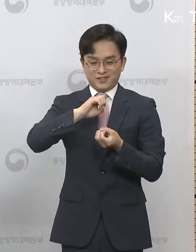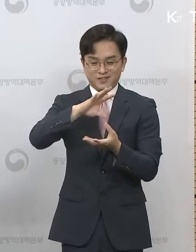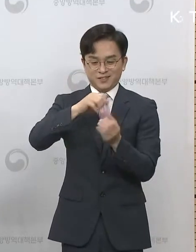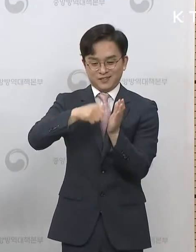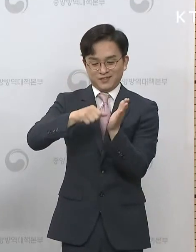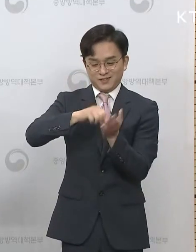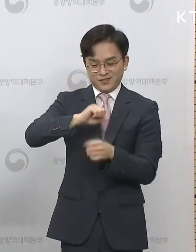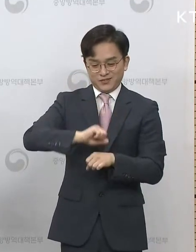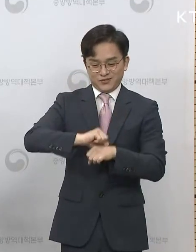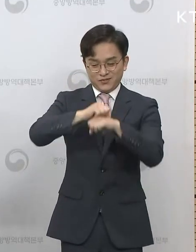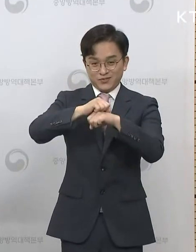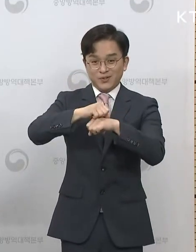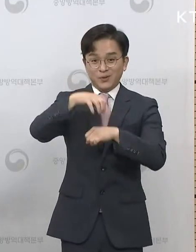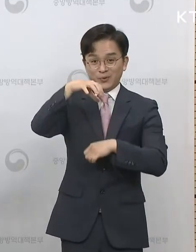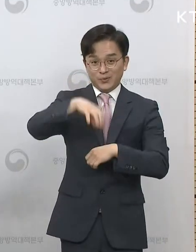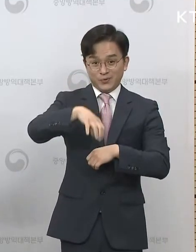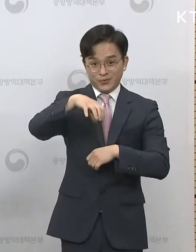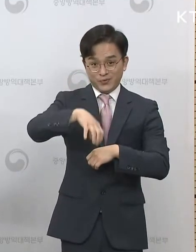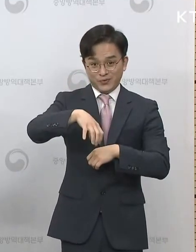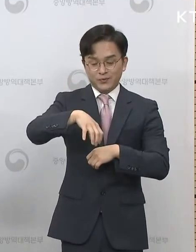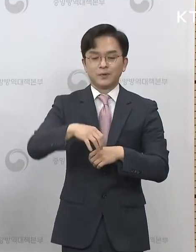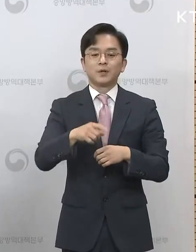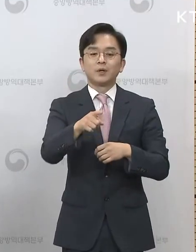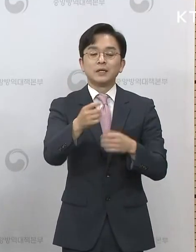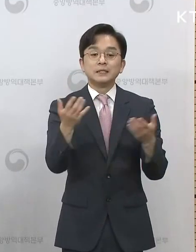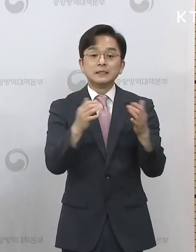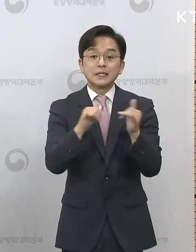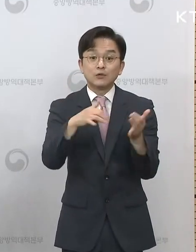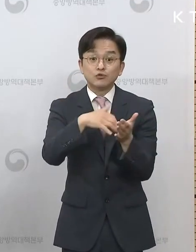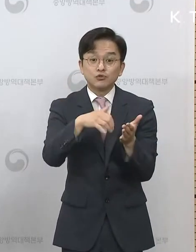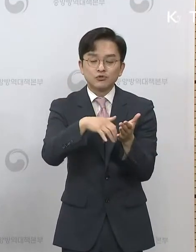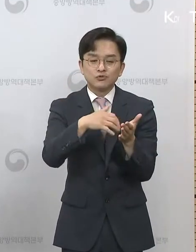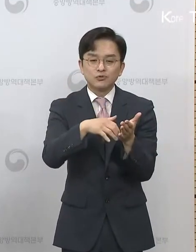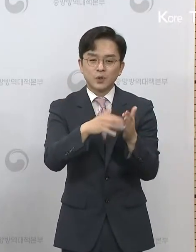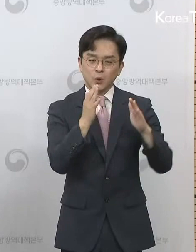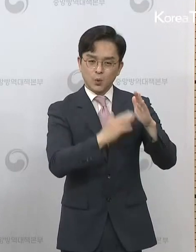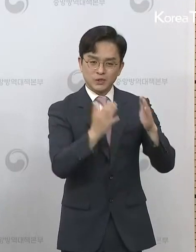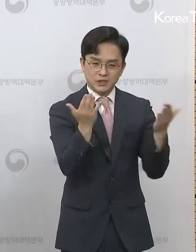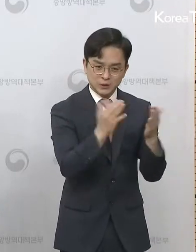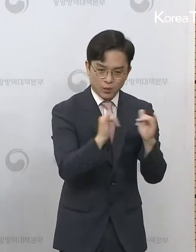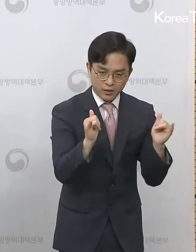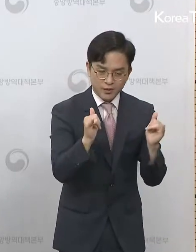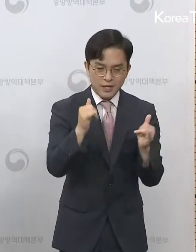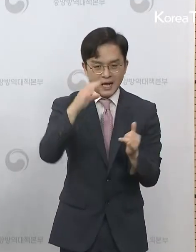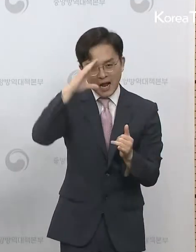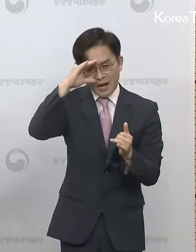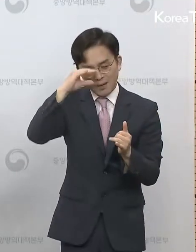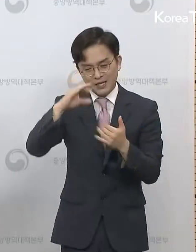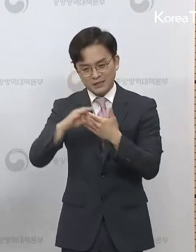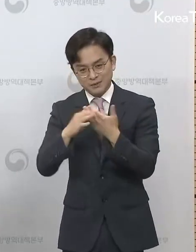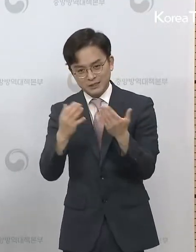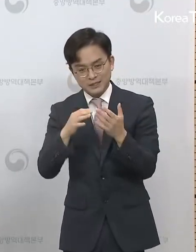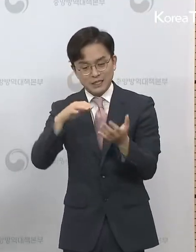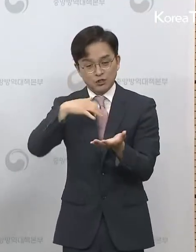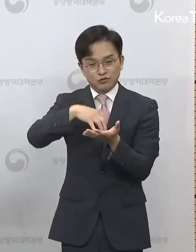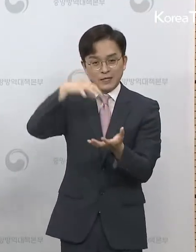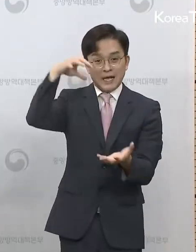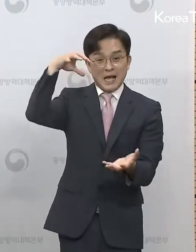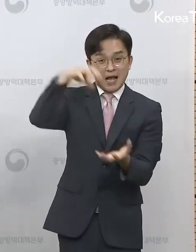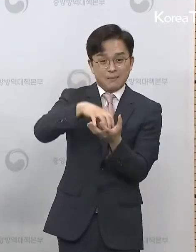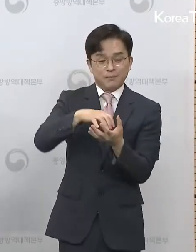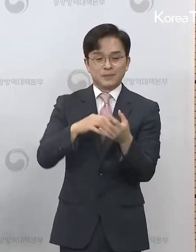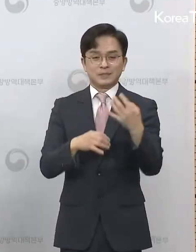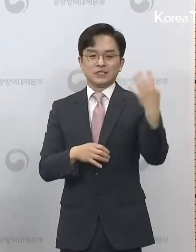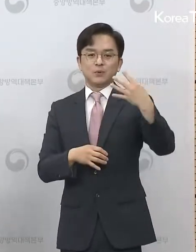종사자와 또 아르바이트하는 그런 직원들까지 다 포함해서 노출자를 4천 명 정도로